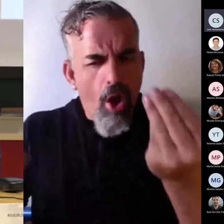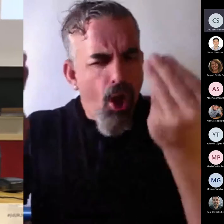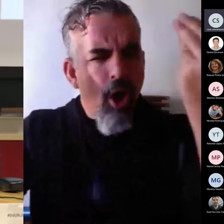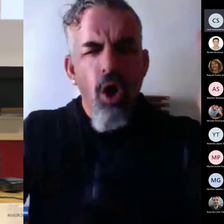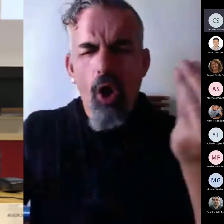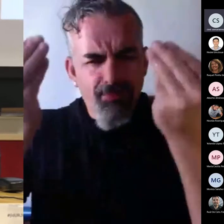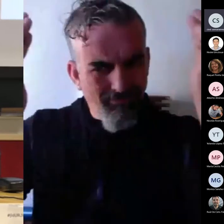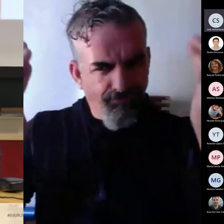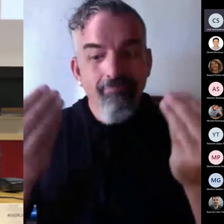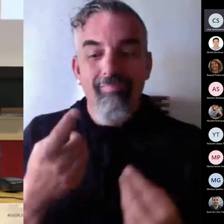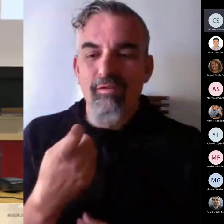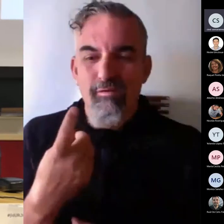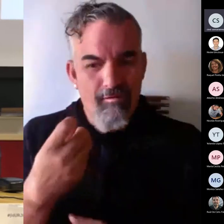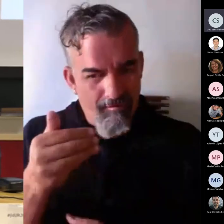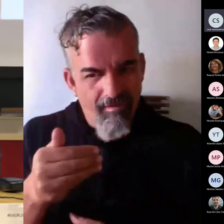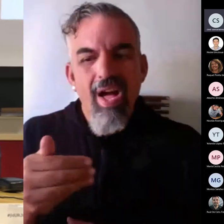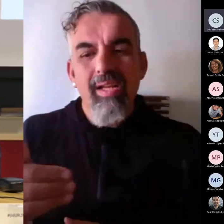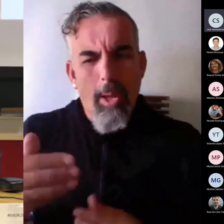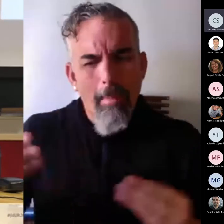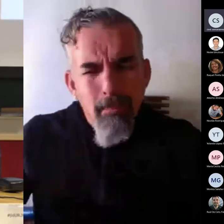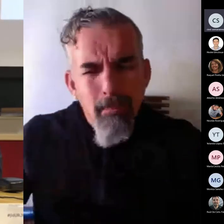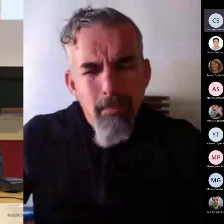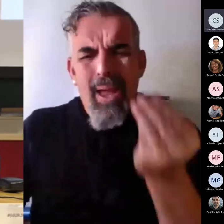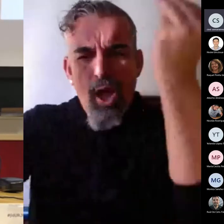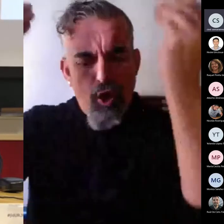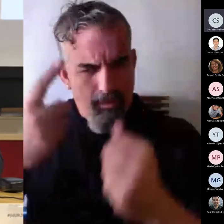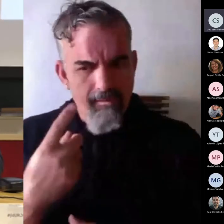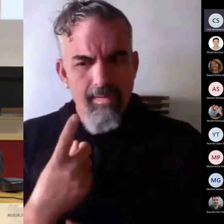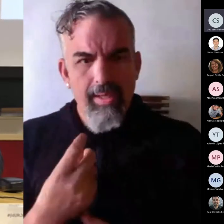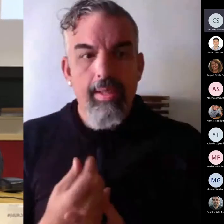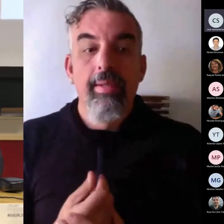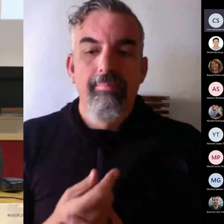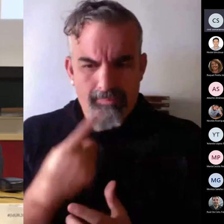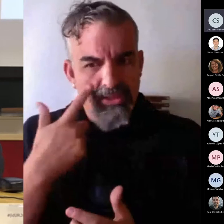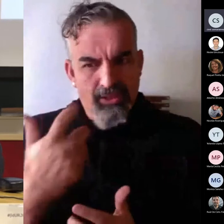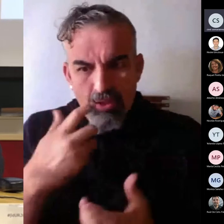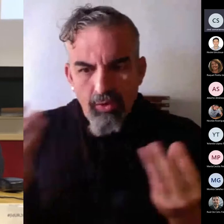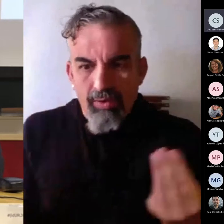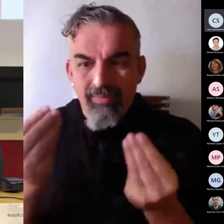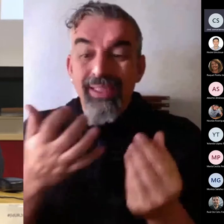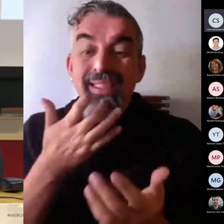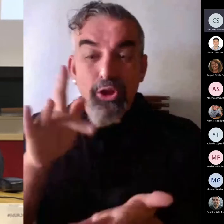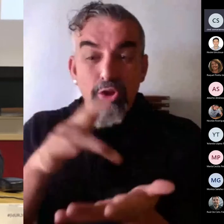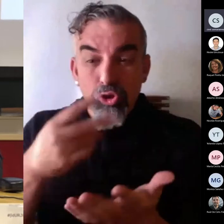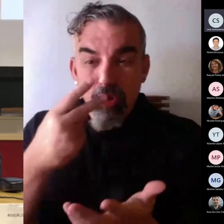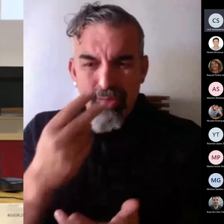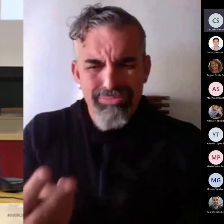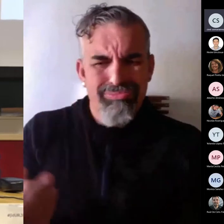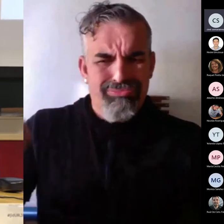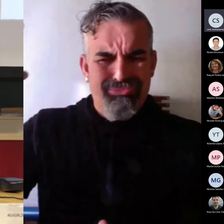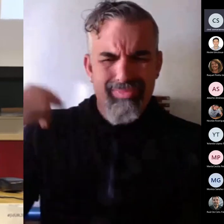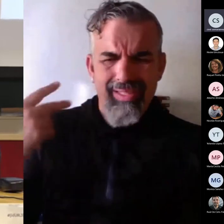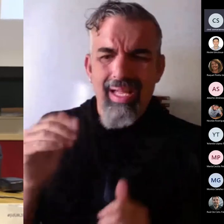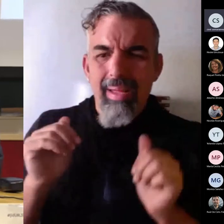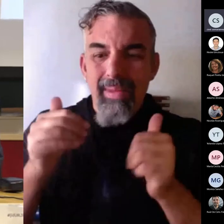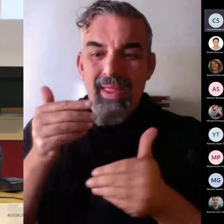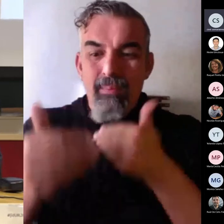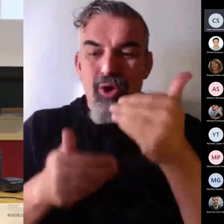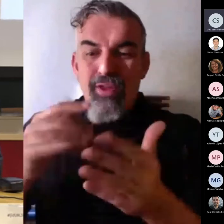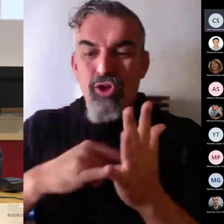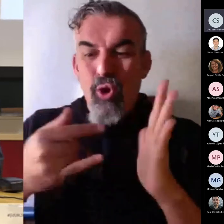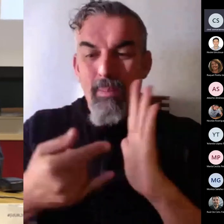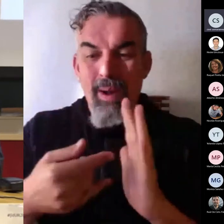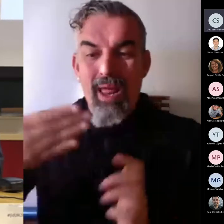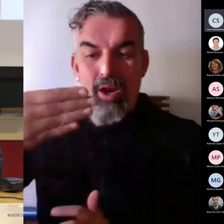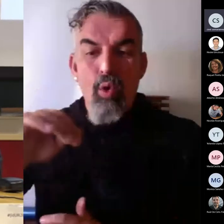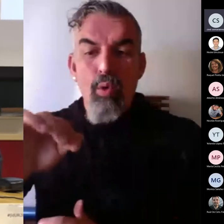Pero le queda muchísimo recorrido. Ha mejorado clarísimamente. Y si echamos la vista atrás a cuando empezó el proceso de Bolonia, pues